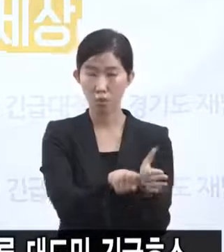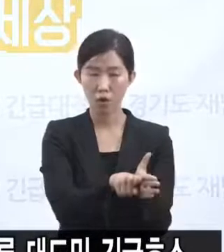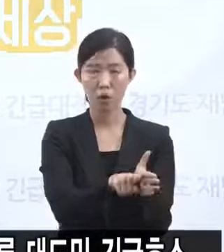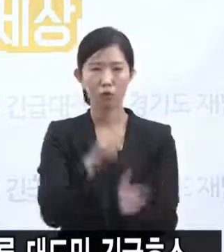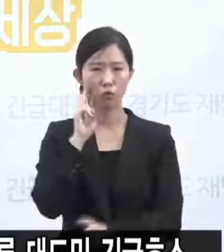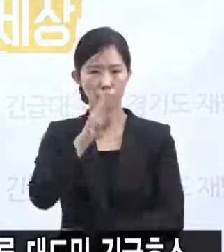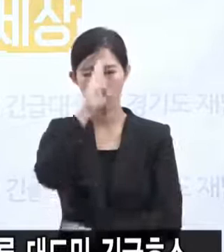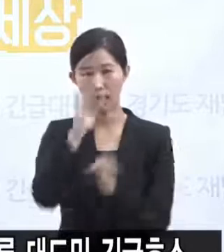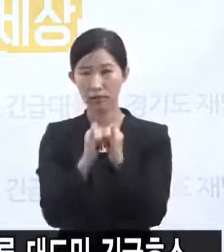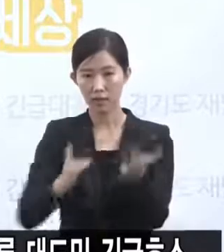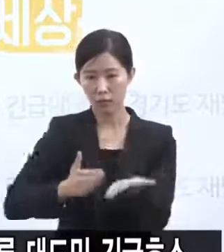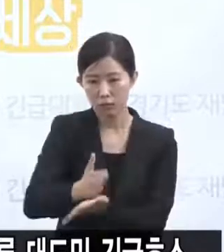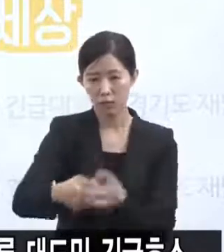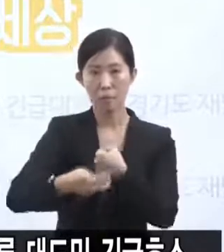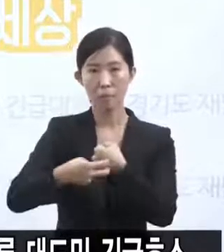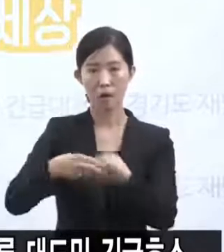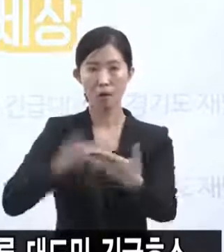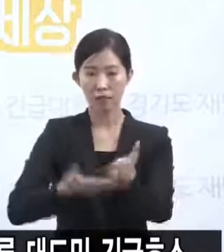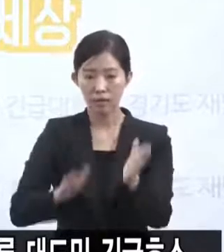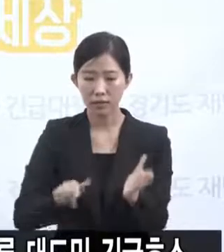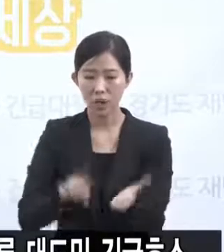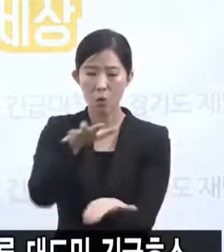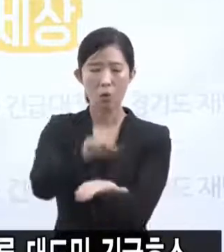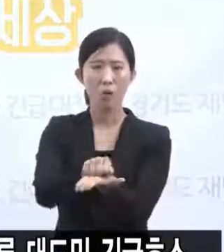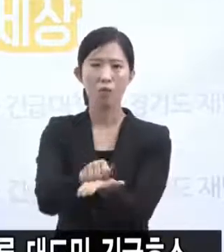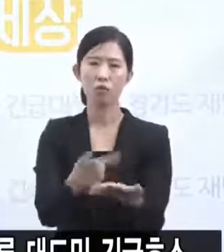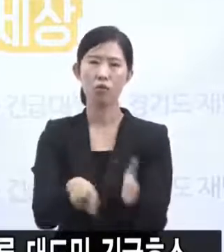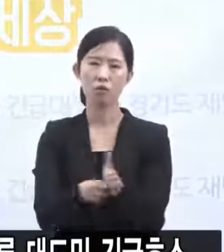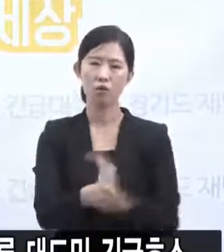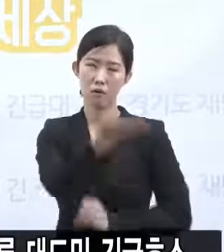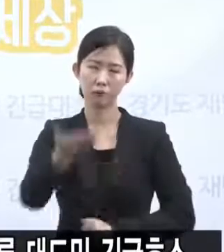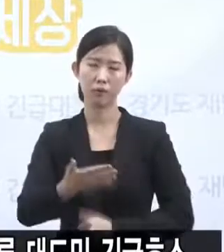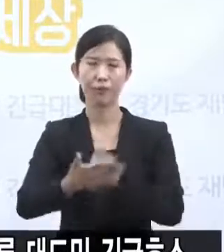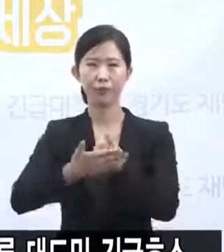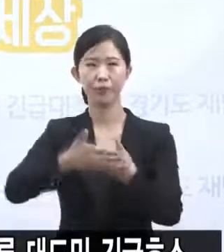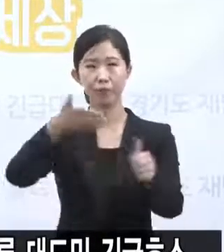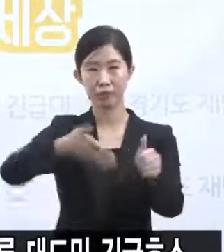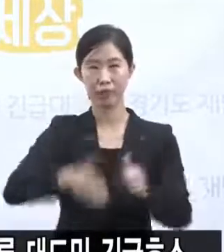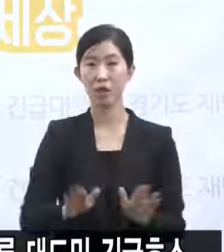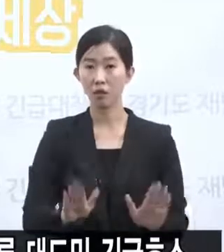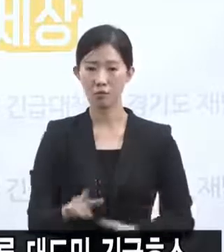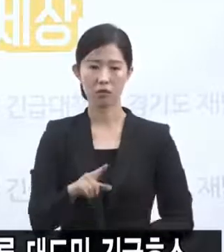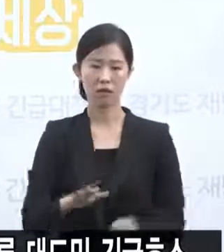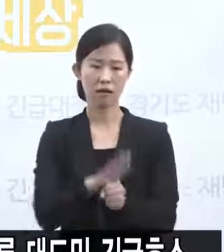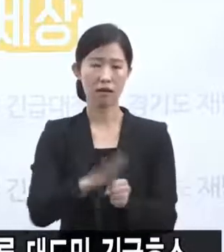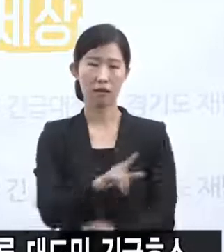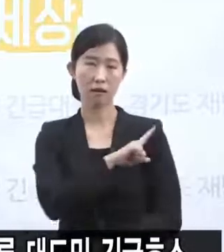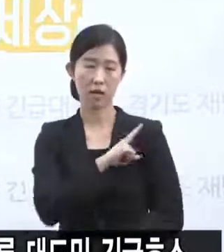병실확보협조를 요청드립니다. 이번 사랑제일교회 및